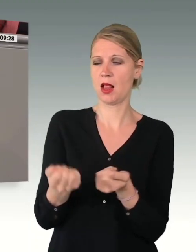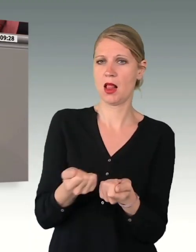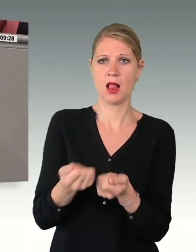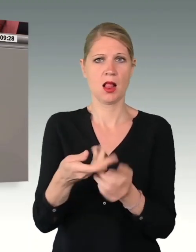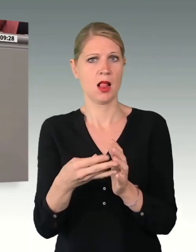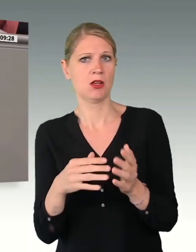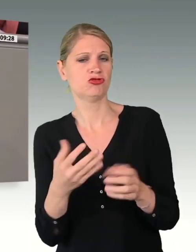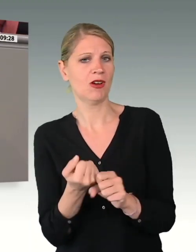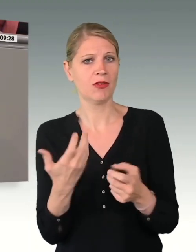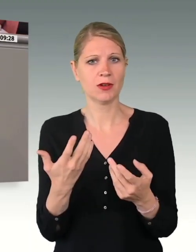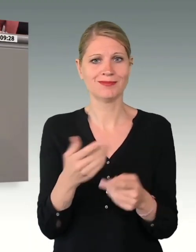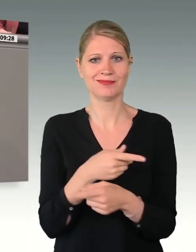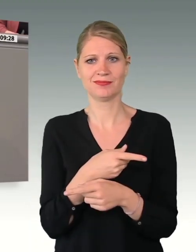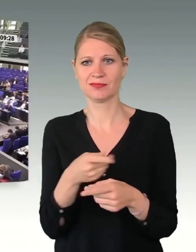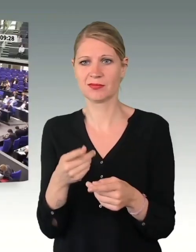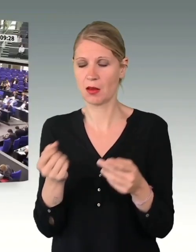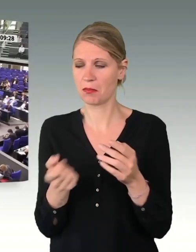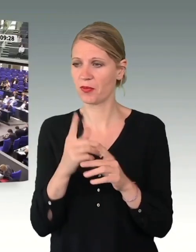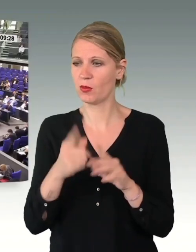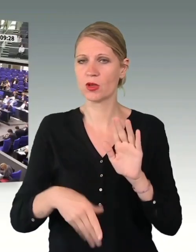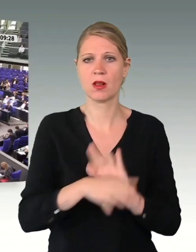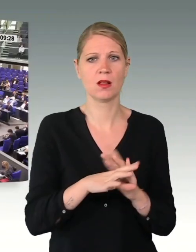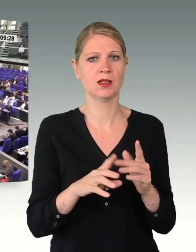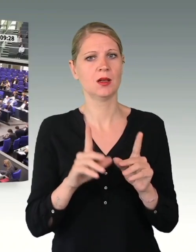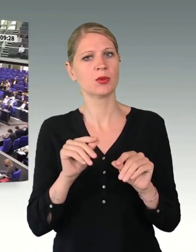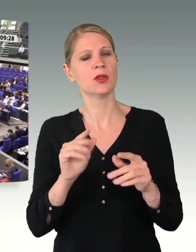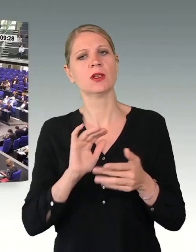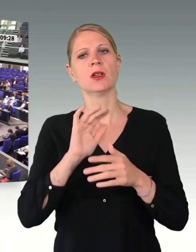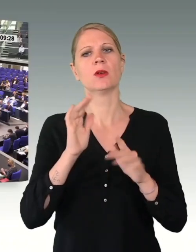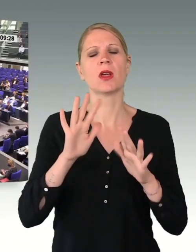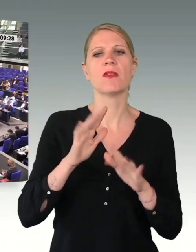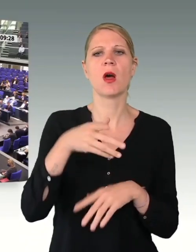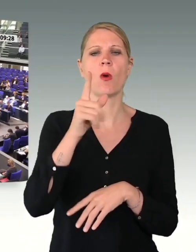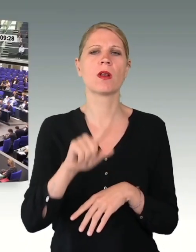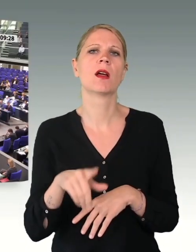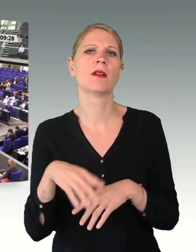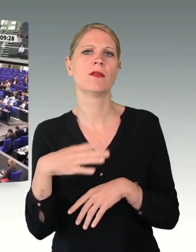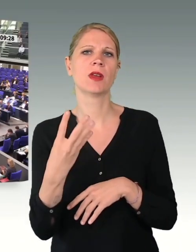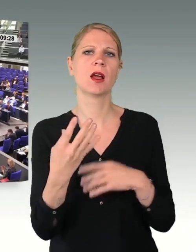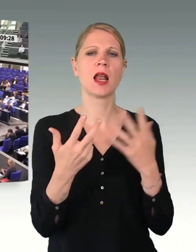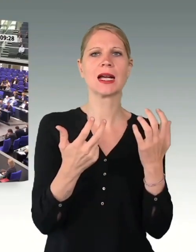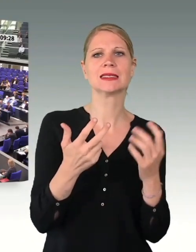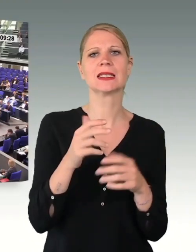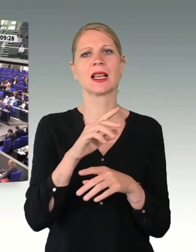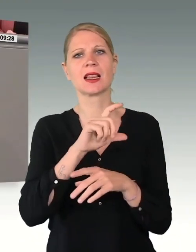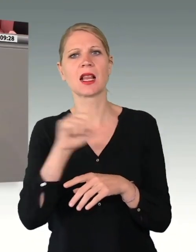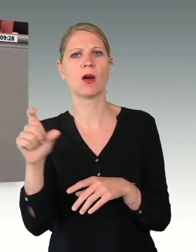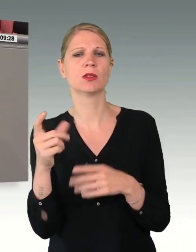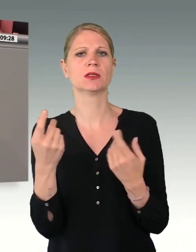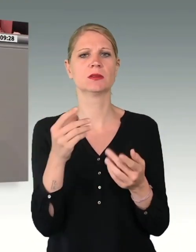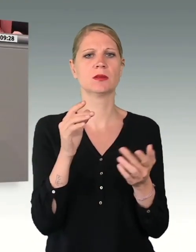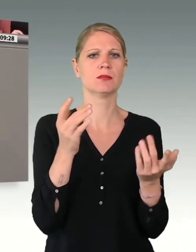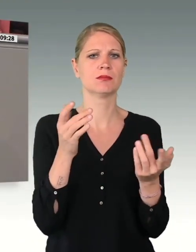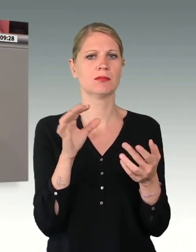Es muss über den materialen Aspekt der Einsatzbereitschaft hinaus auch immer der personelle